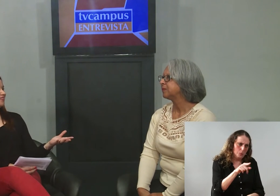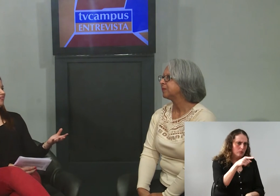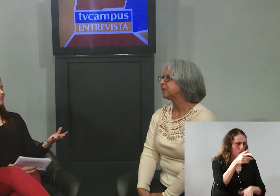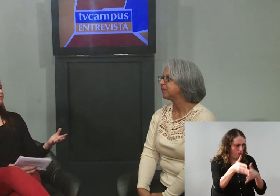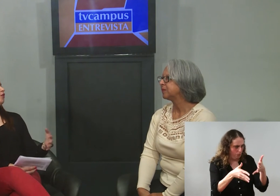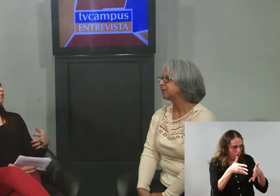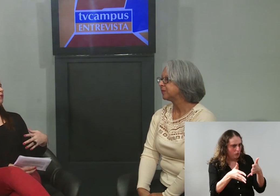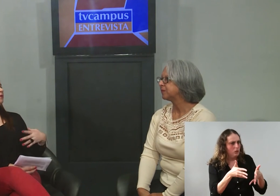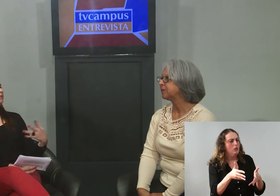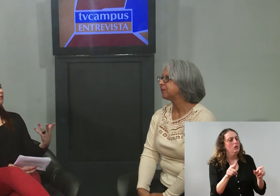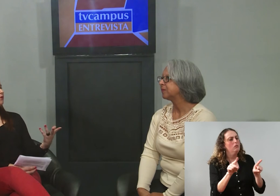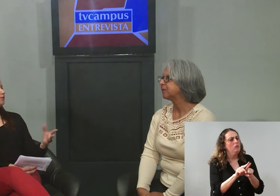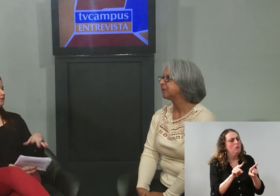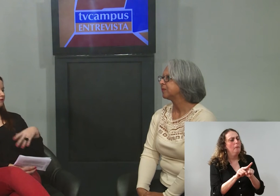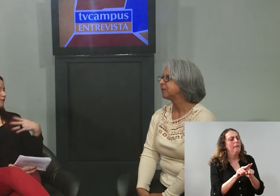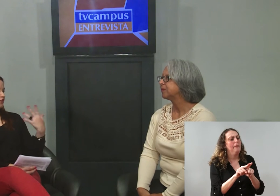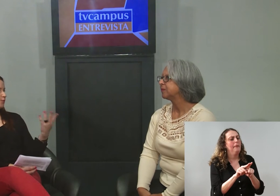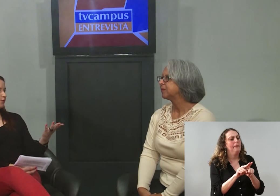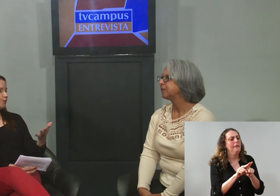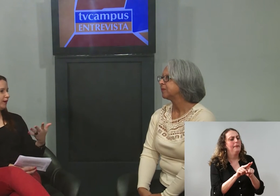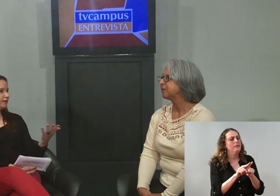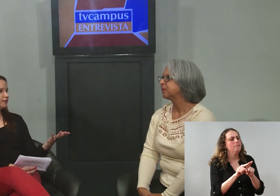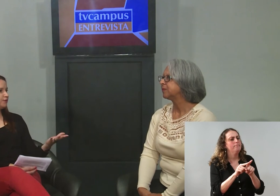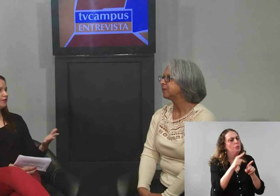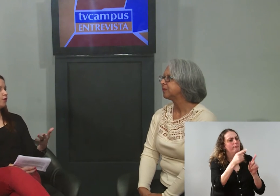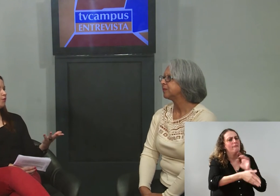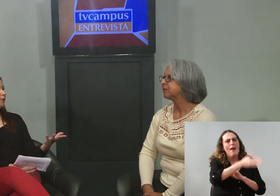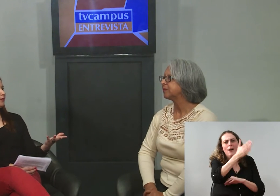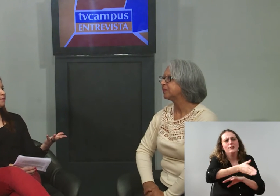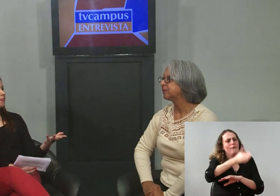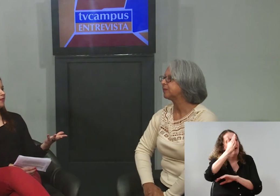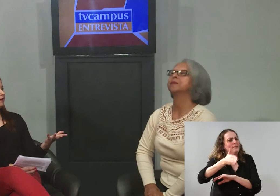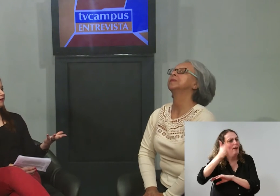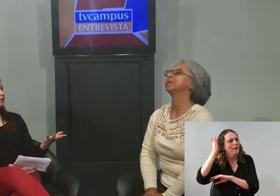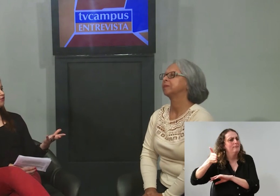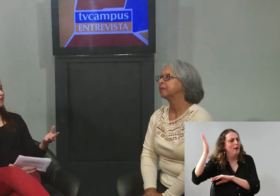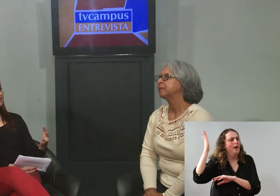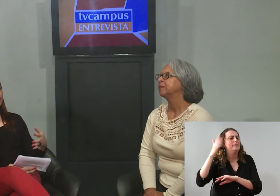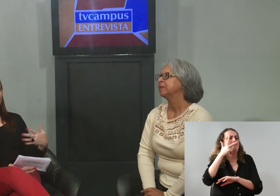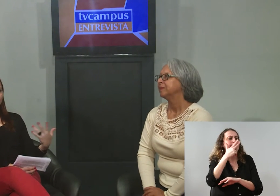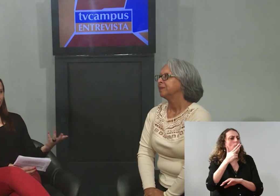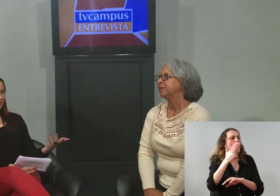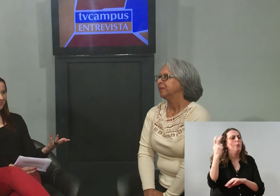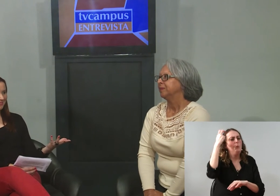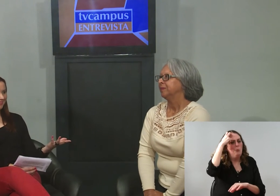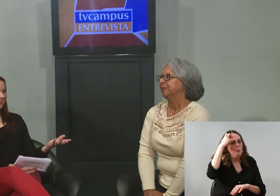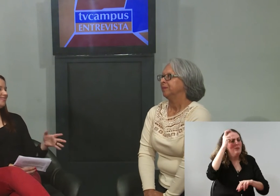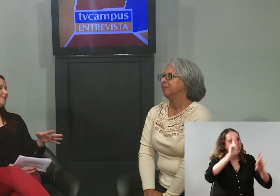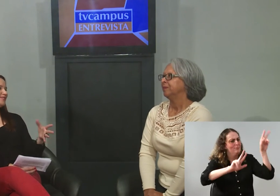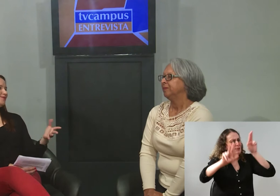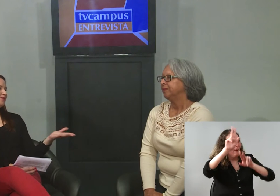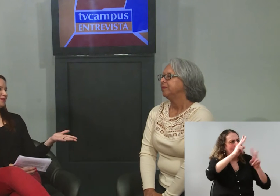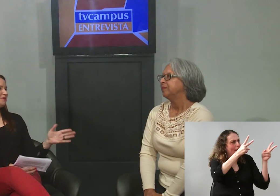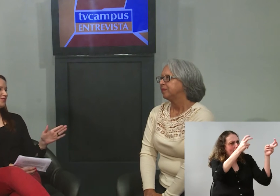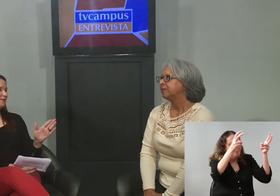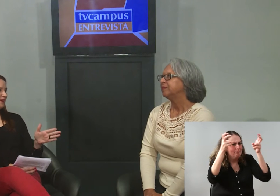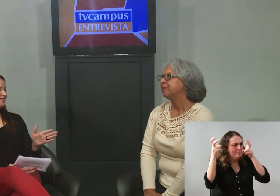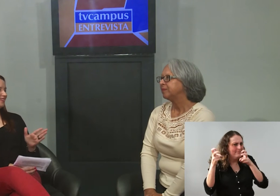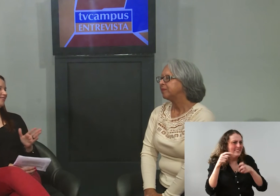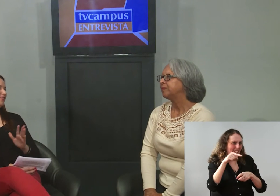e também acompanha muito, viaja por todo o país, enfim, acompanha diversas culturas, né? Inclusive, é o tema da palestra que vai